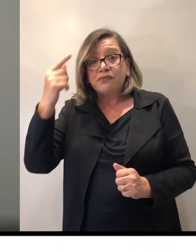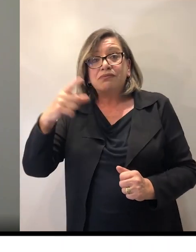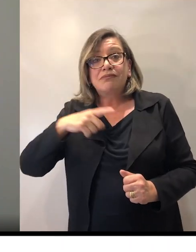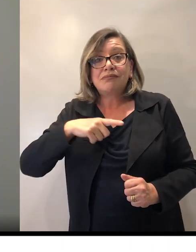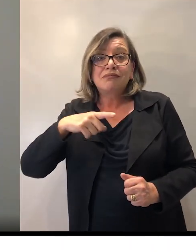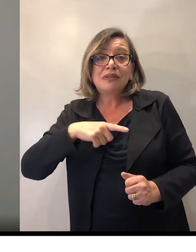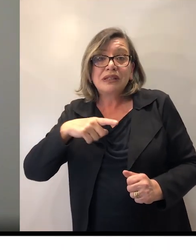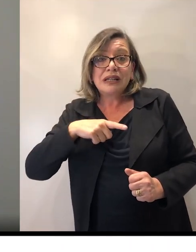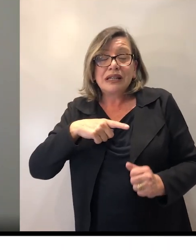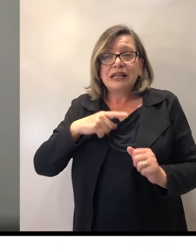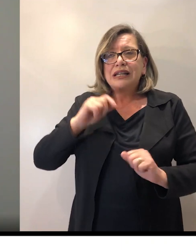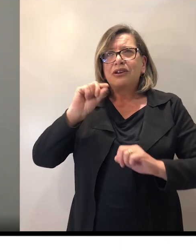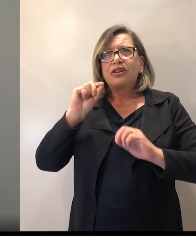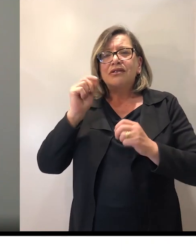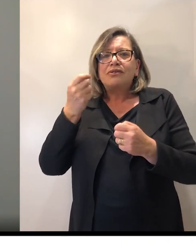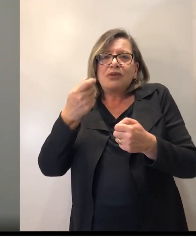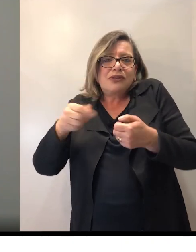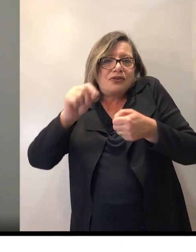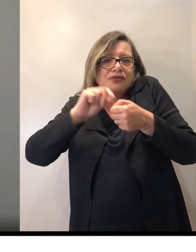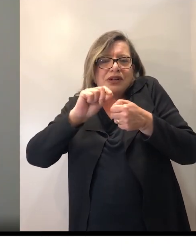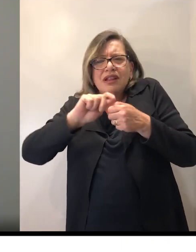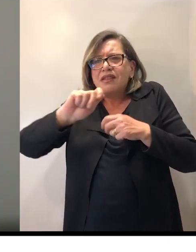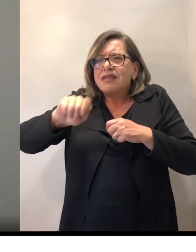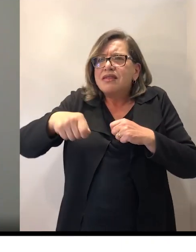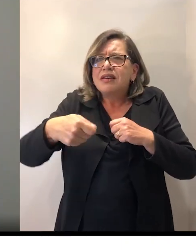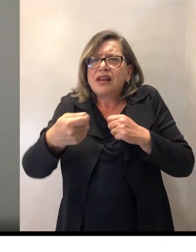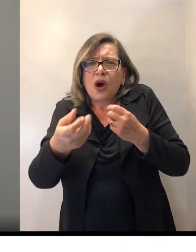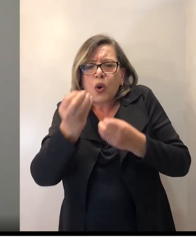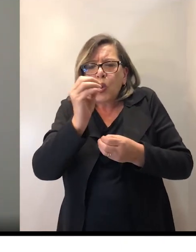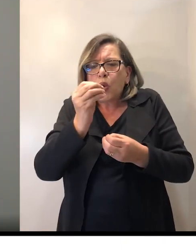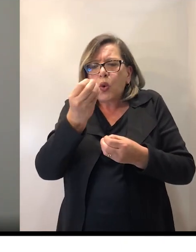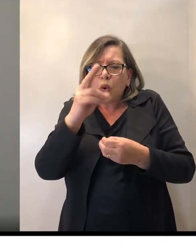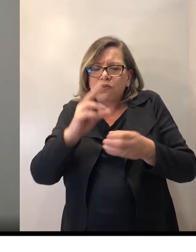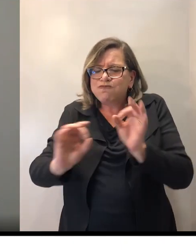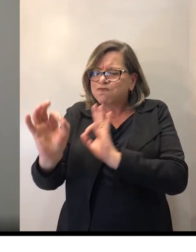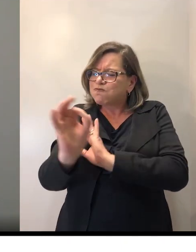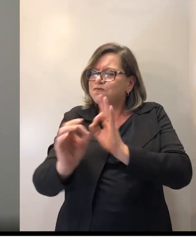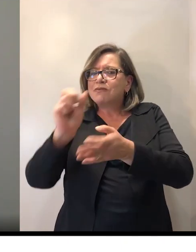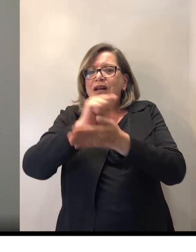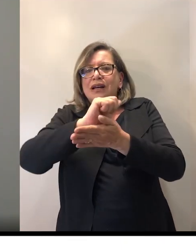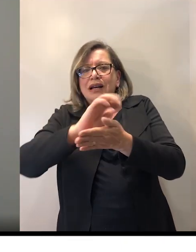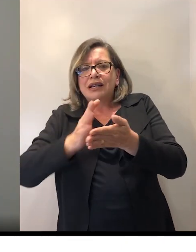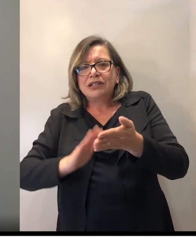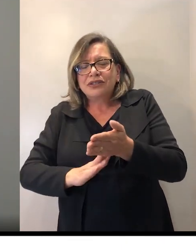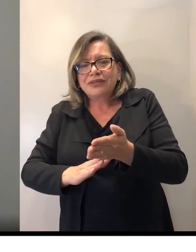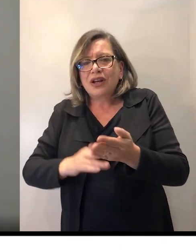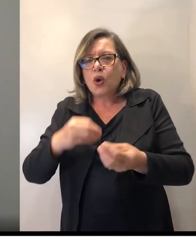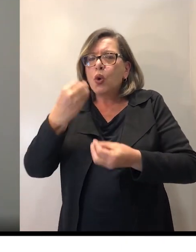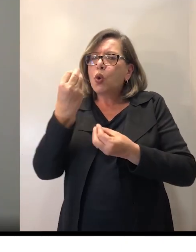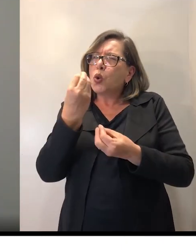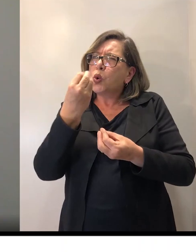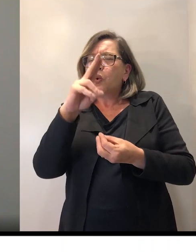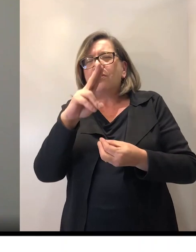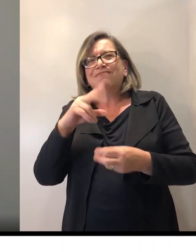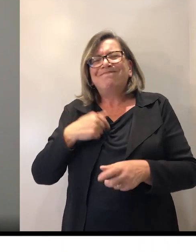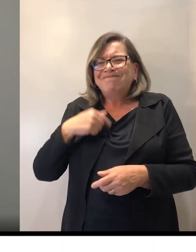vocês fazerem um sinal, na hora de elaborar uma atividade, na hora que vocês não compreenderem o